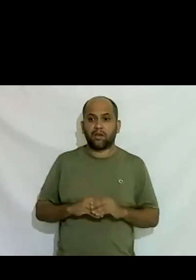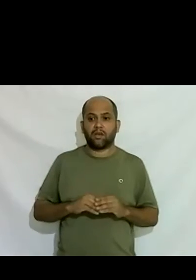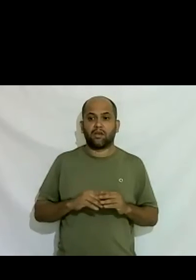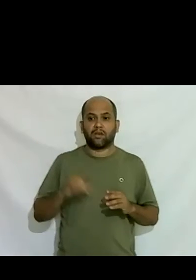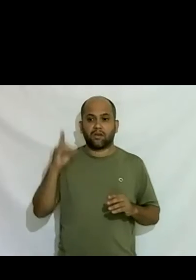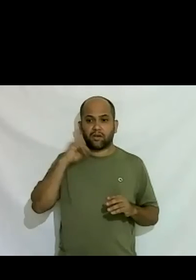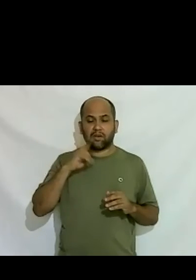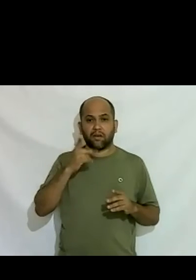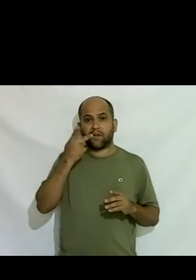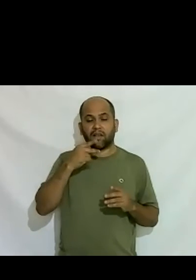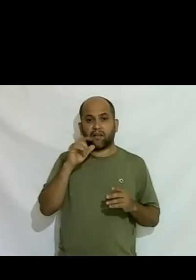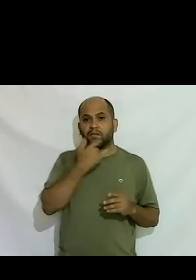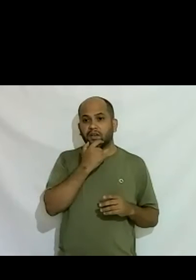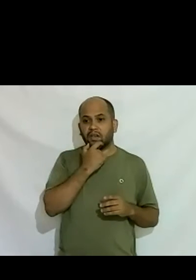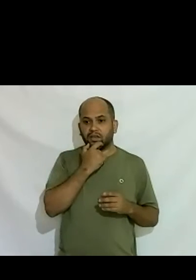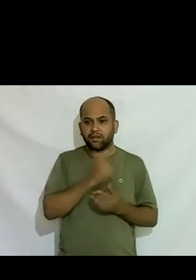falava inglês